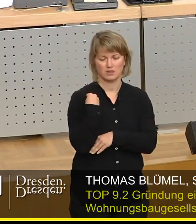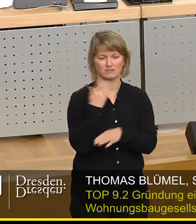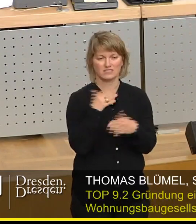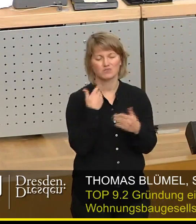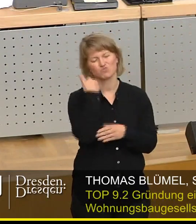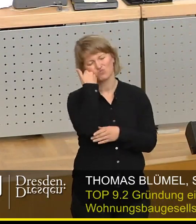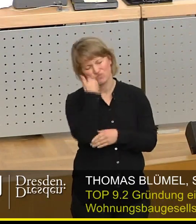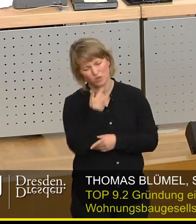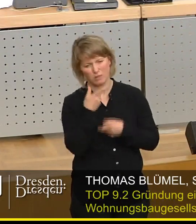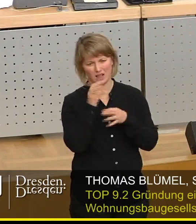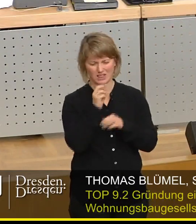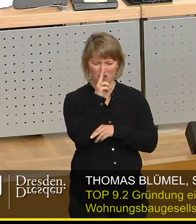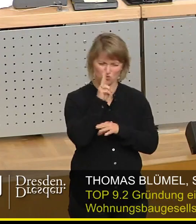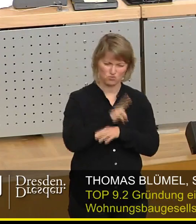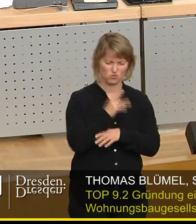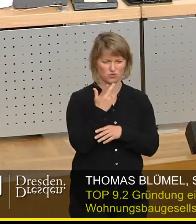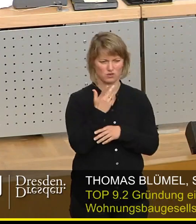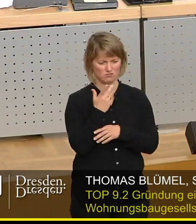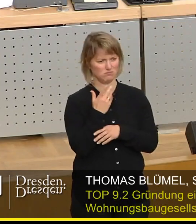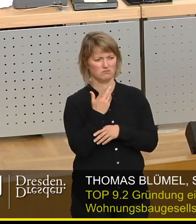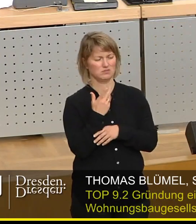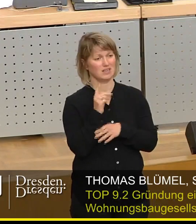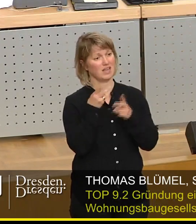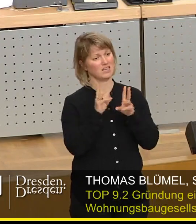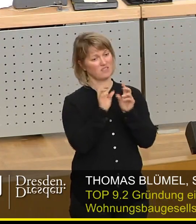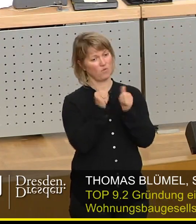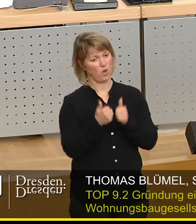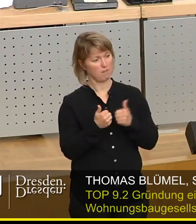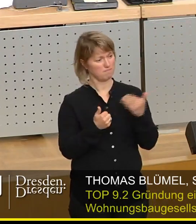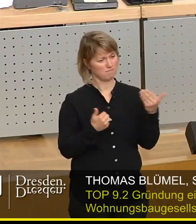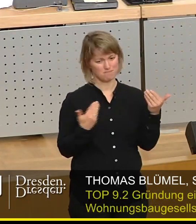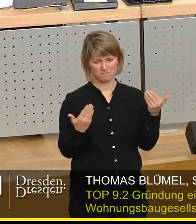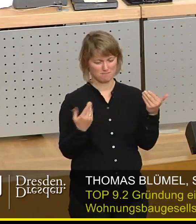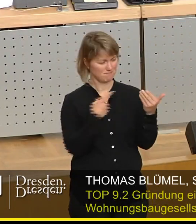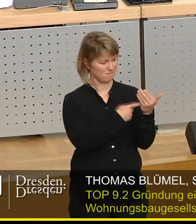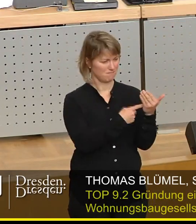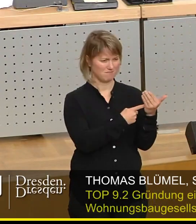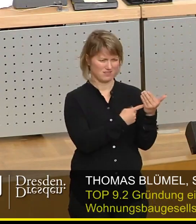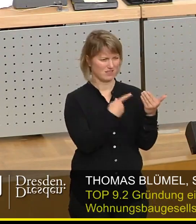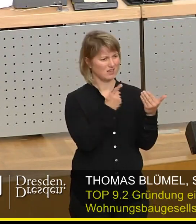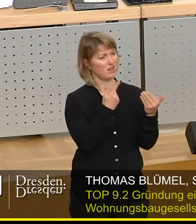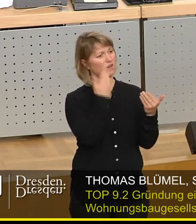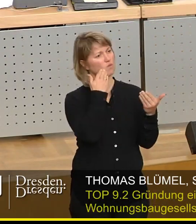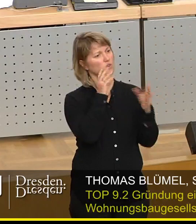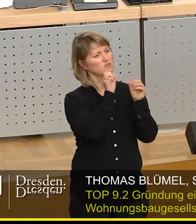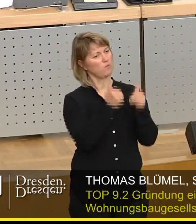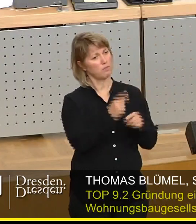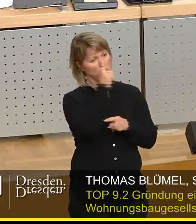doch noch mal genauer hinzusehen und zu fragen, warum genau diese Rechtsform, die eher untypisch ist für Wohnungsunternehmen in Deutschland,